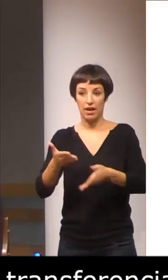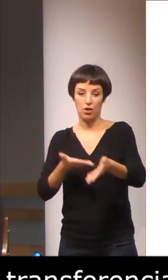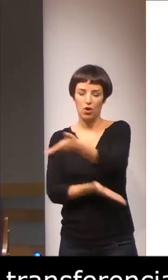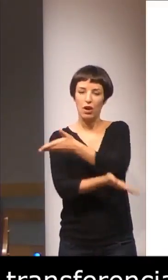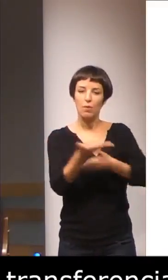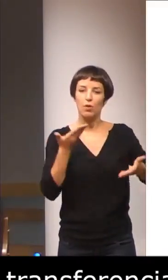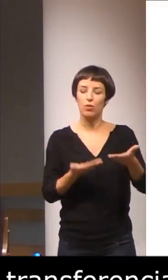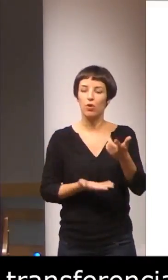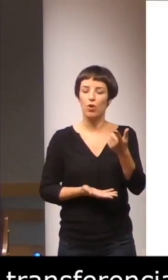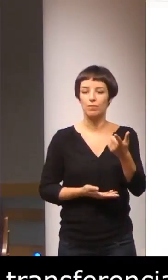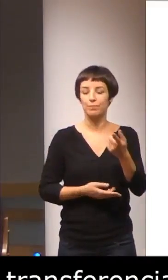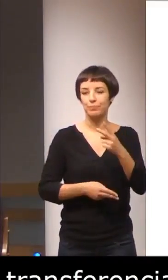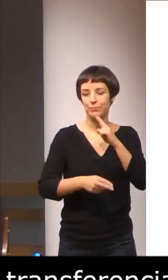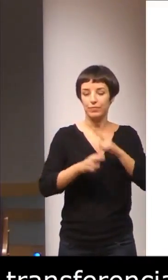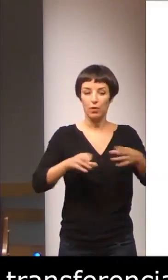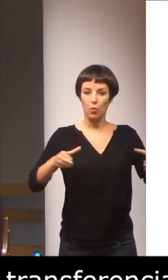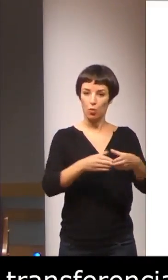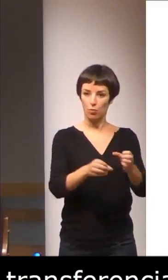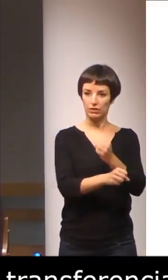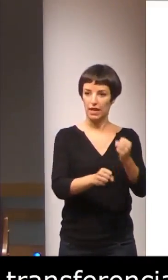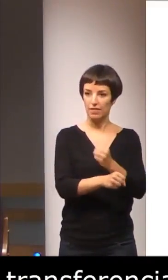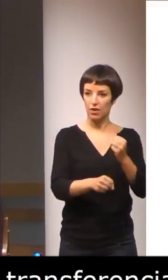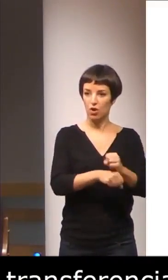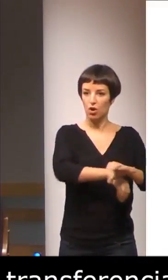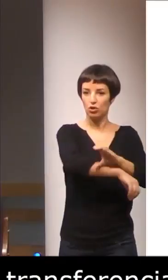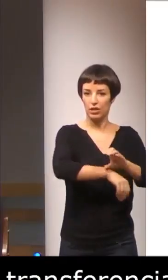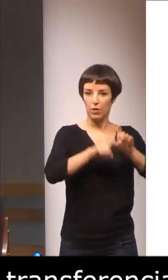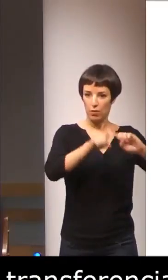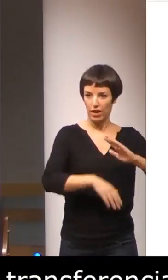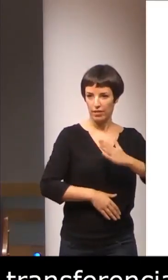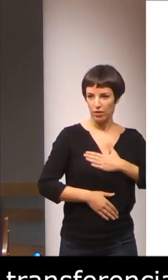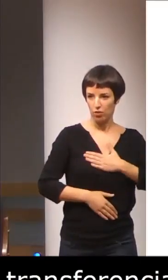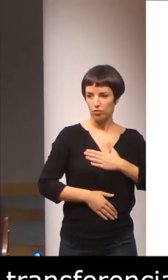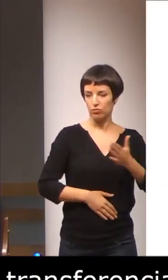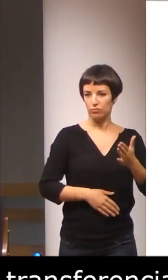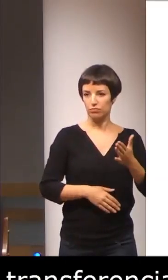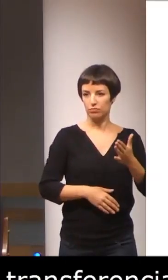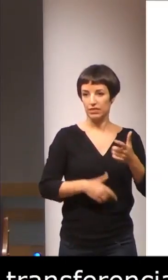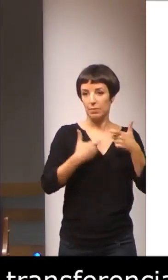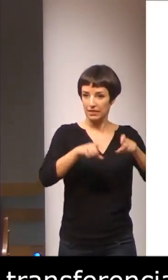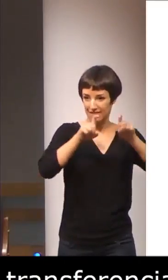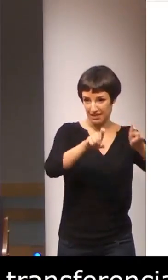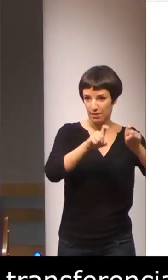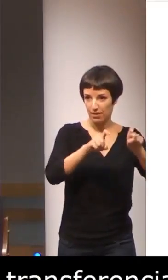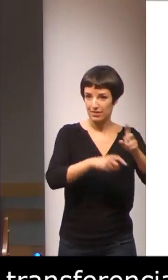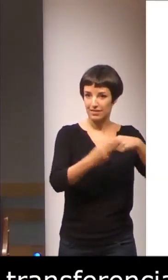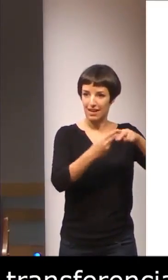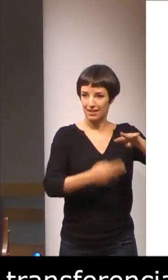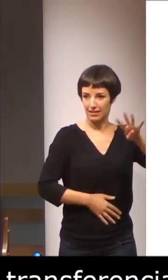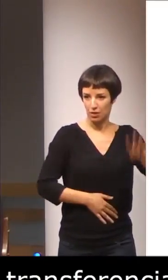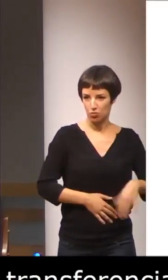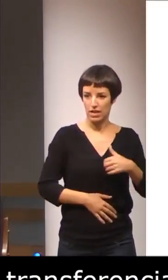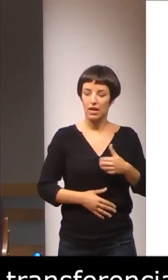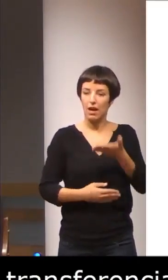lo que sería un grupo de trabajo de la Consejería de Educación al Departamento de Enseñamiento de la Generalitat de